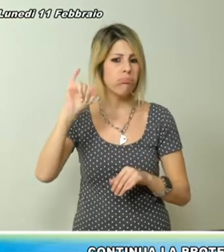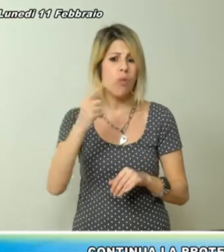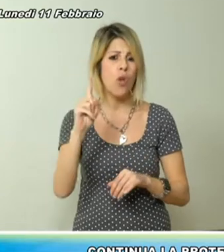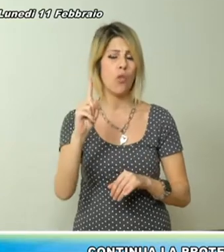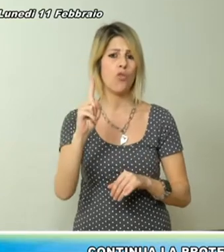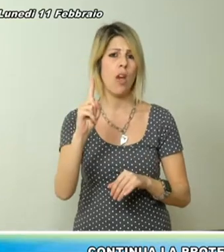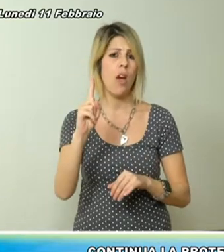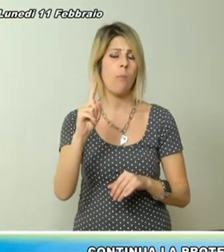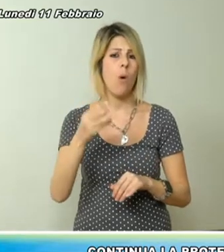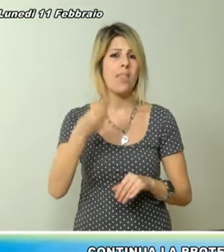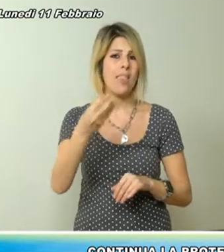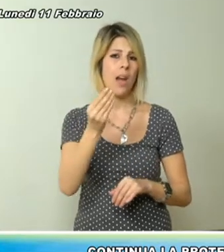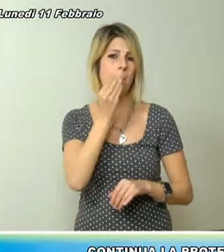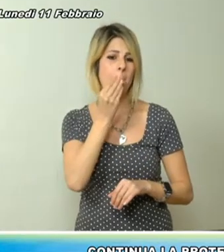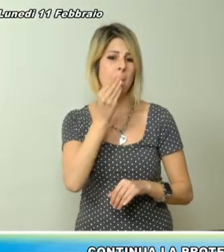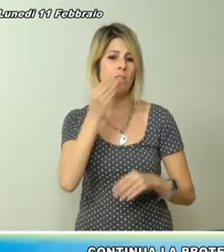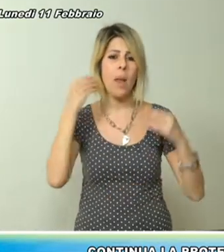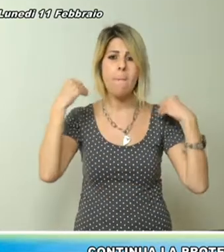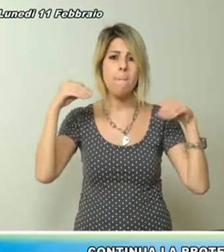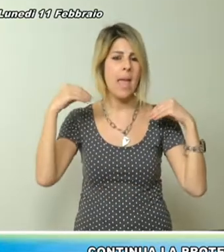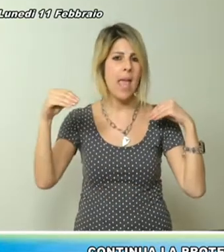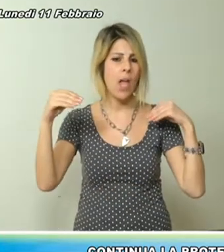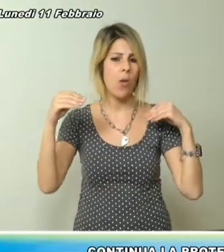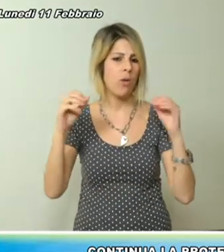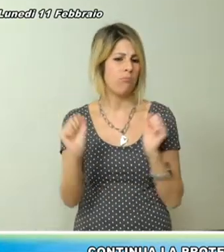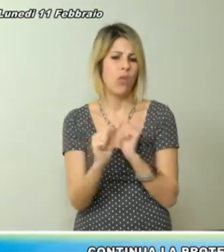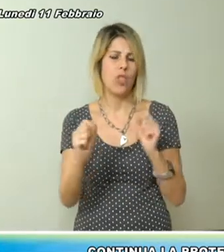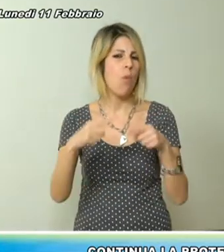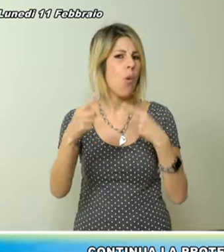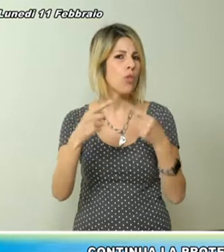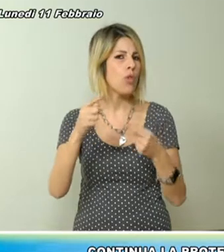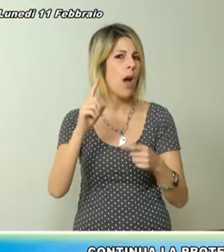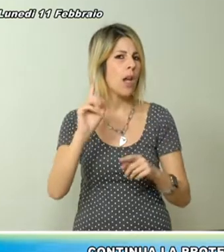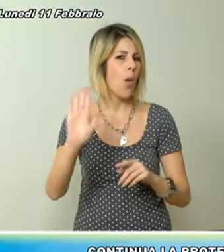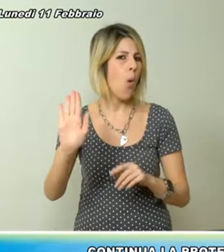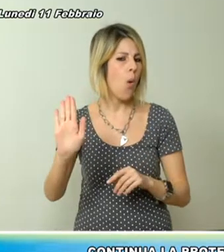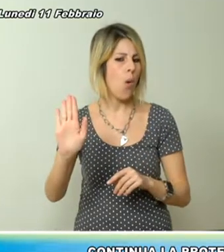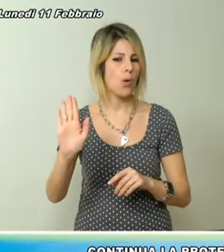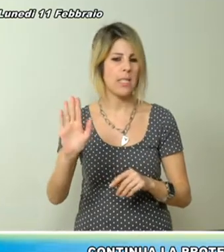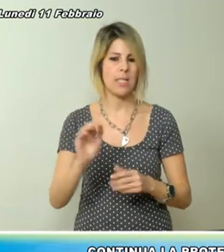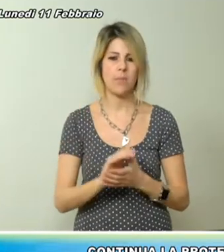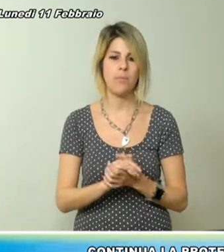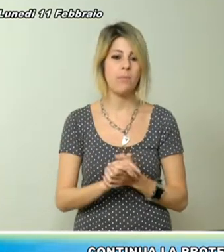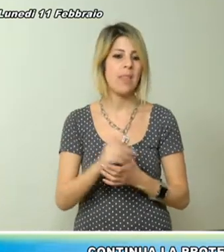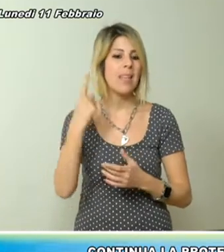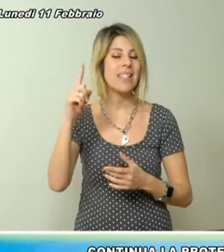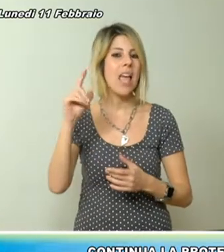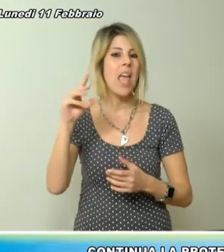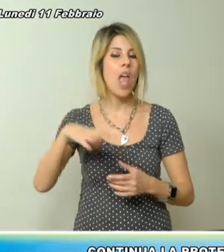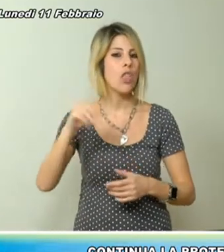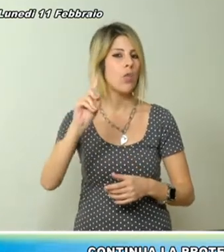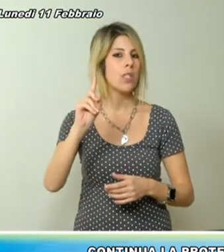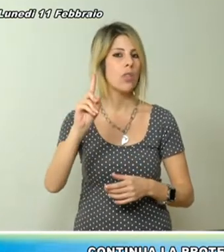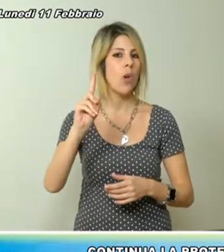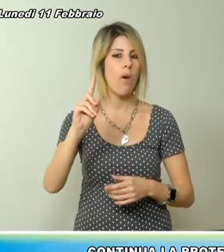Non possiamo continuare così. Se non si troverà una veloce soluzione, bloccheremo i seggi in tutta l